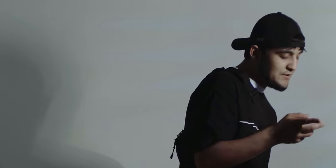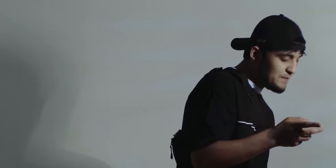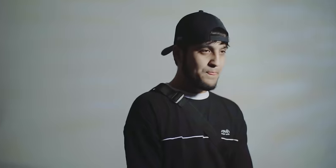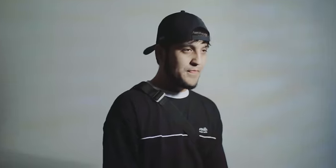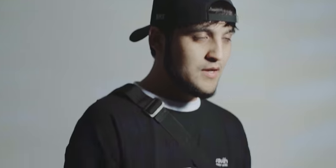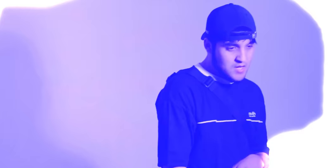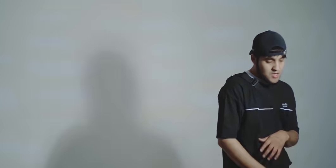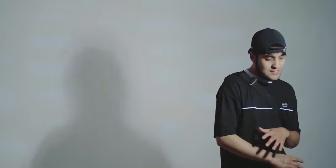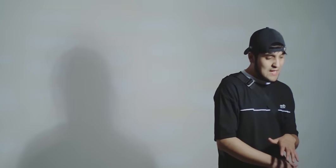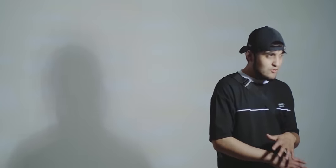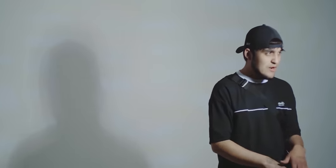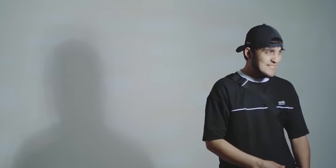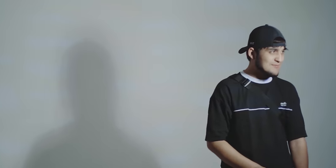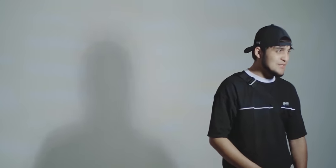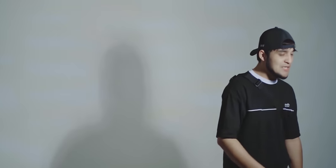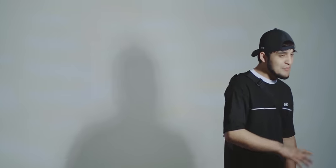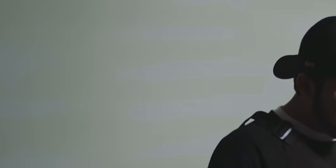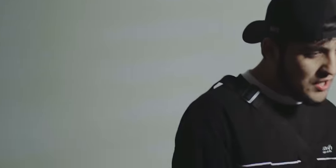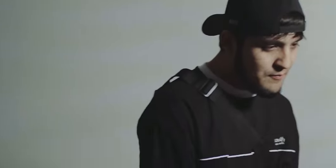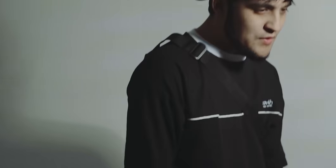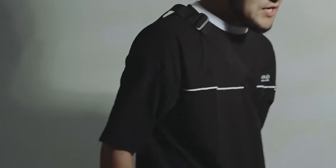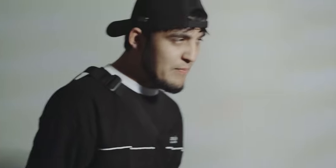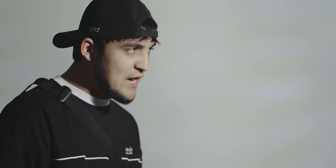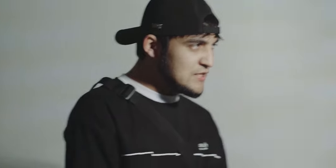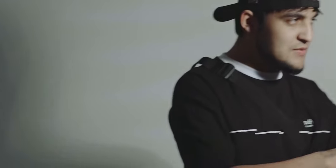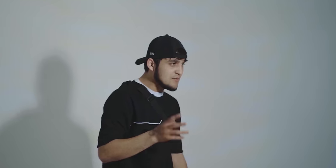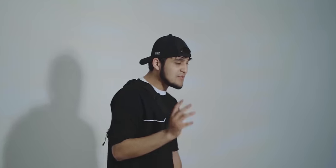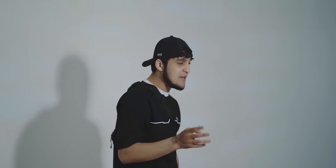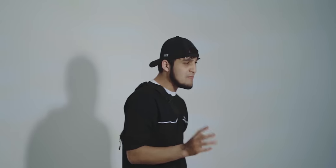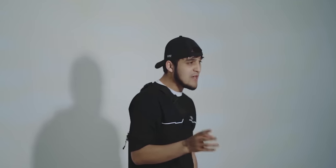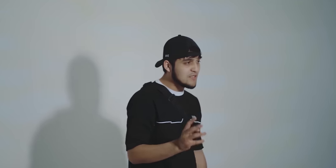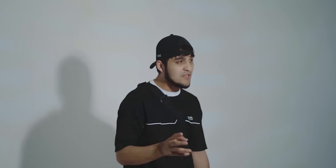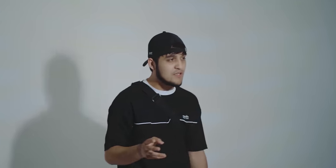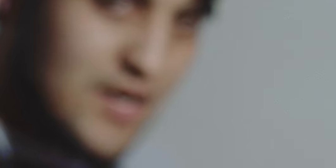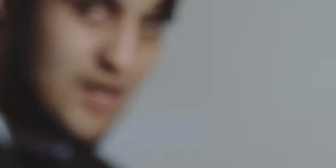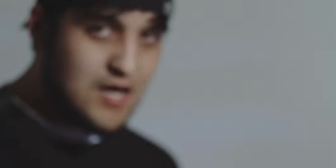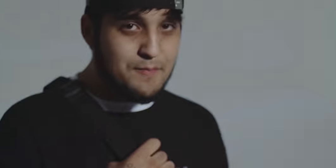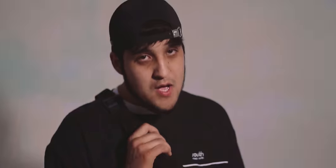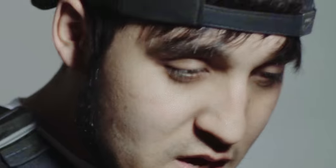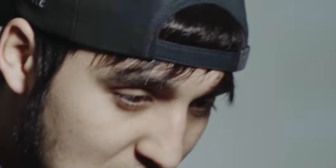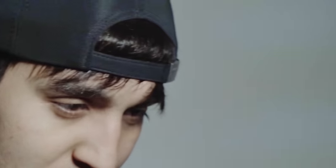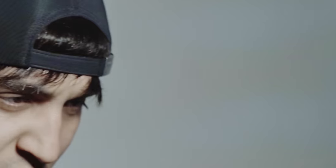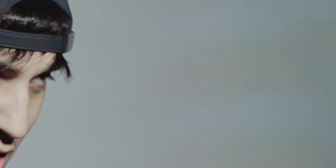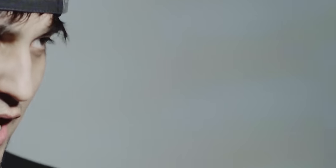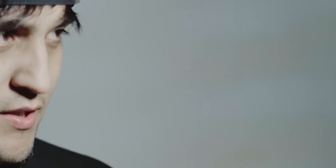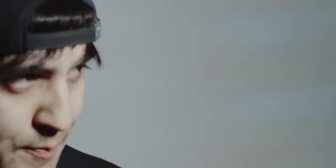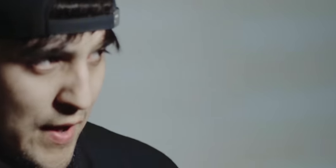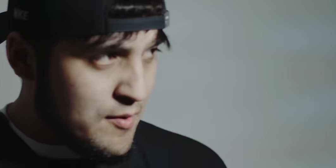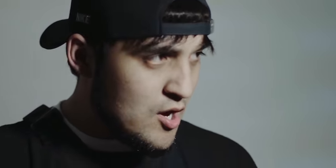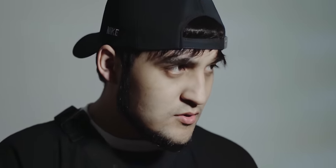Sana yürekimdə, mihrimdə Bərdim, sen bərdin hesab Kanını daxtı bəyman